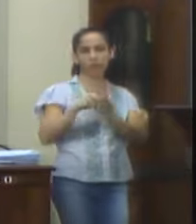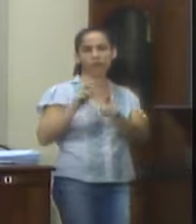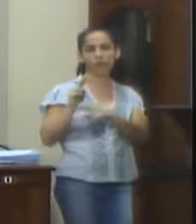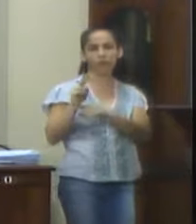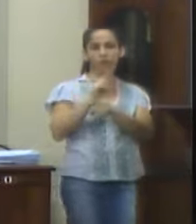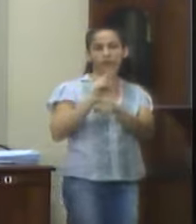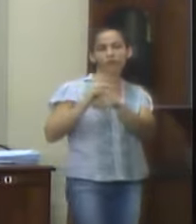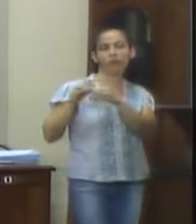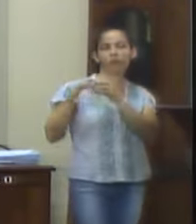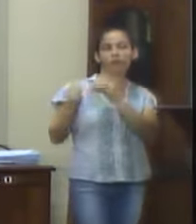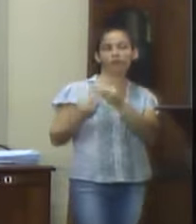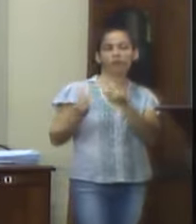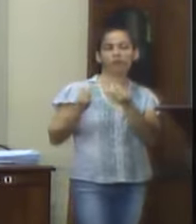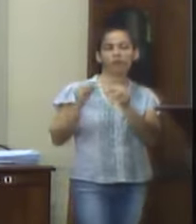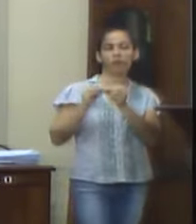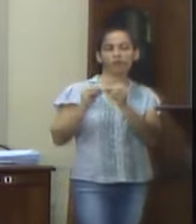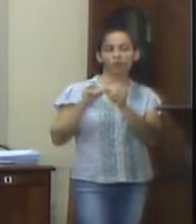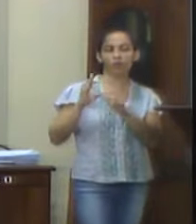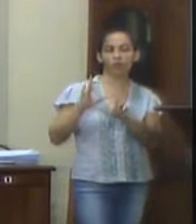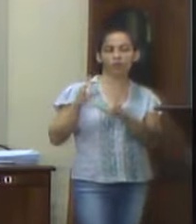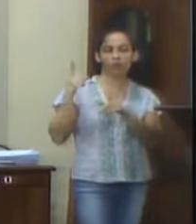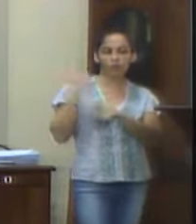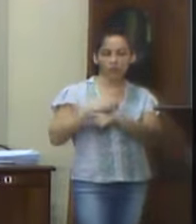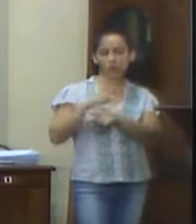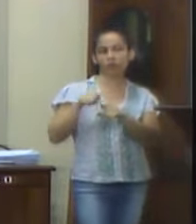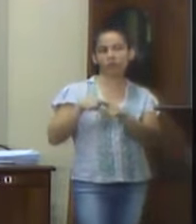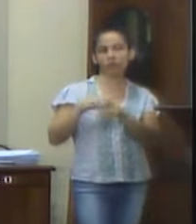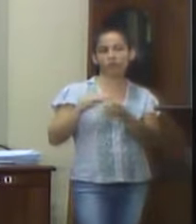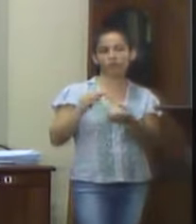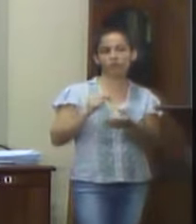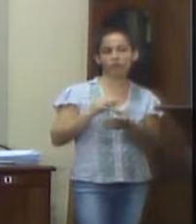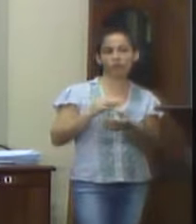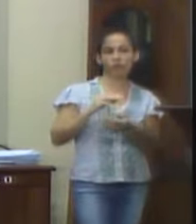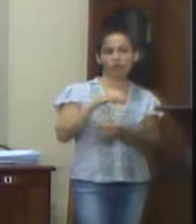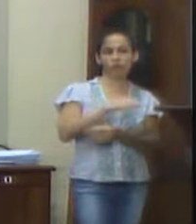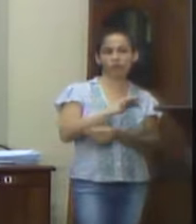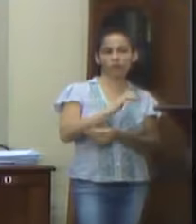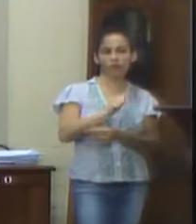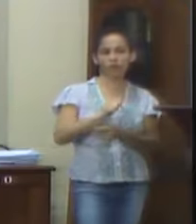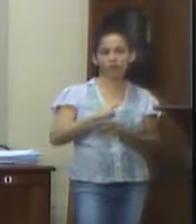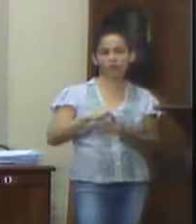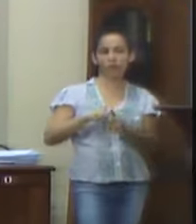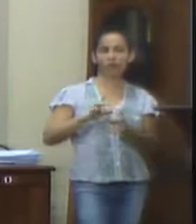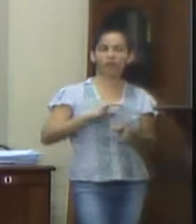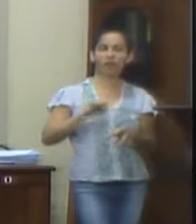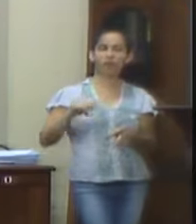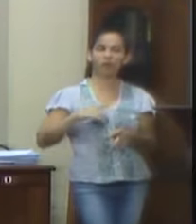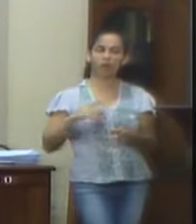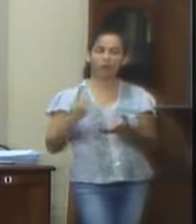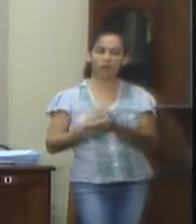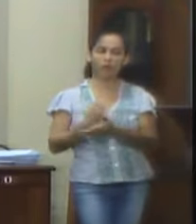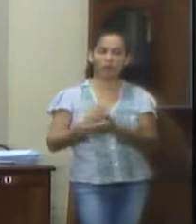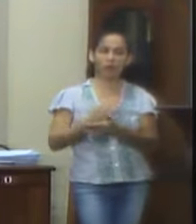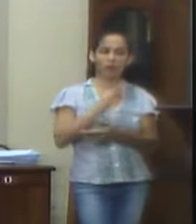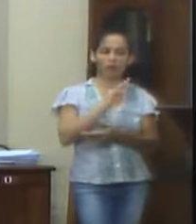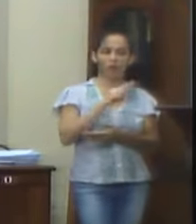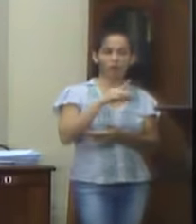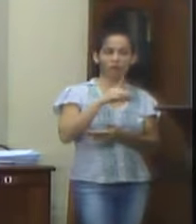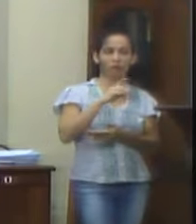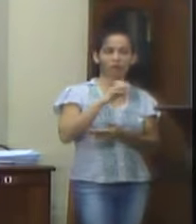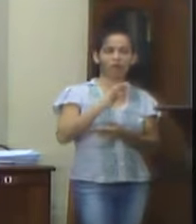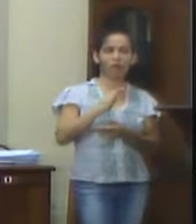evidenciando o compromisso com a coisa pública e o cumprimento de metas. A ocorrência de distorções nas contas do Fundeb,